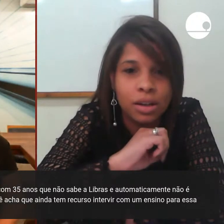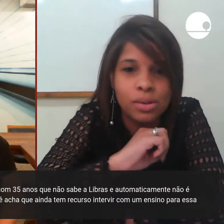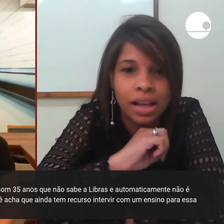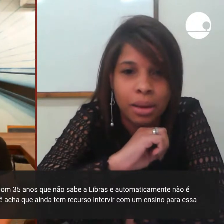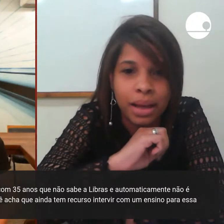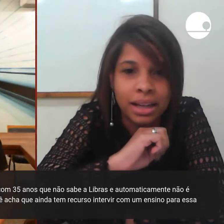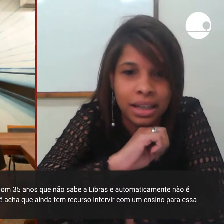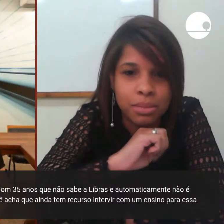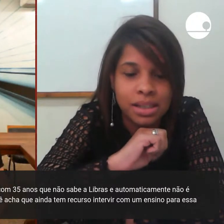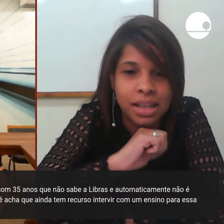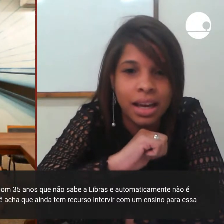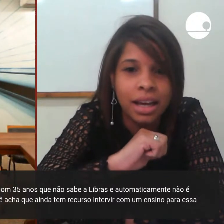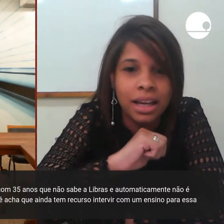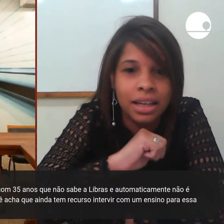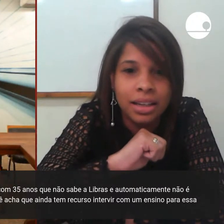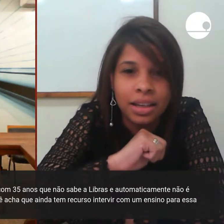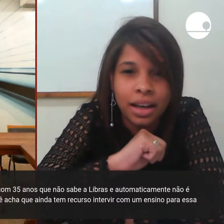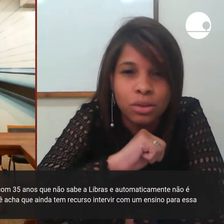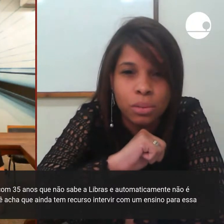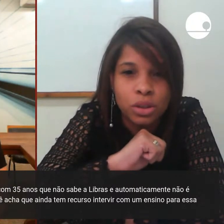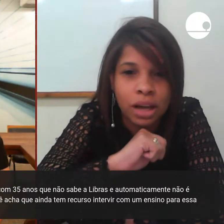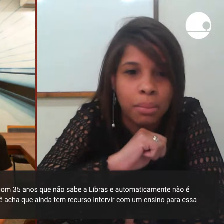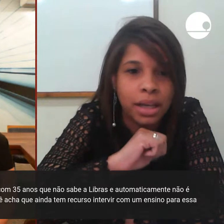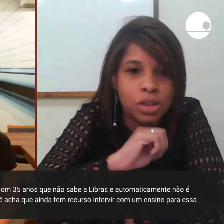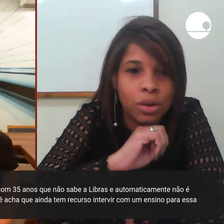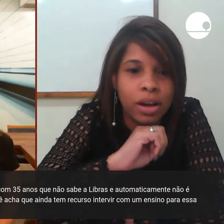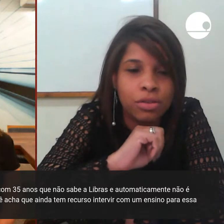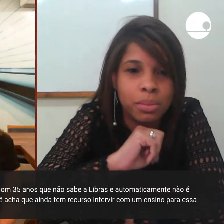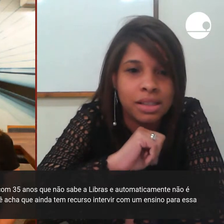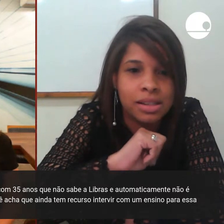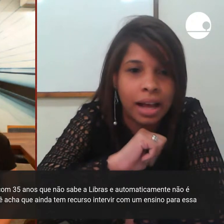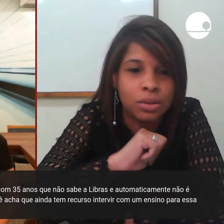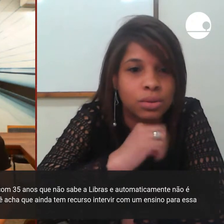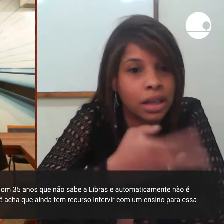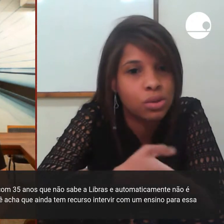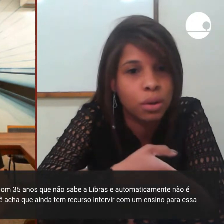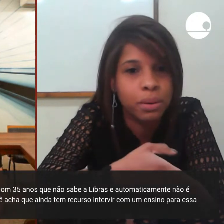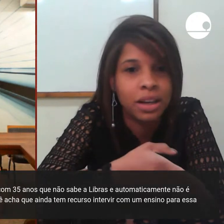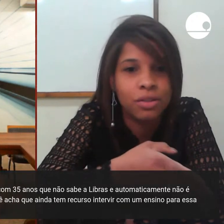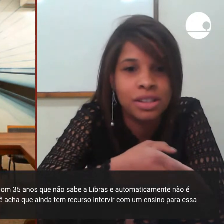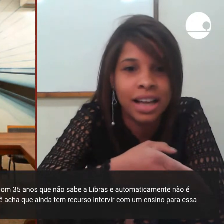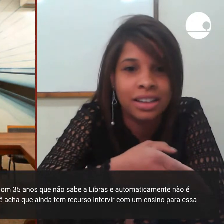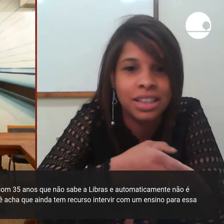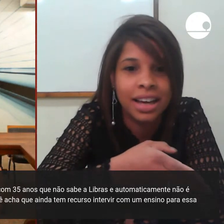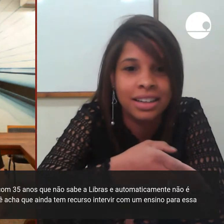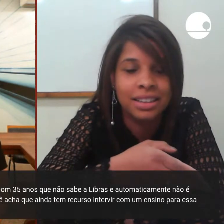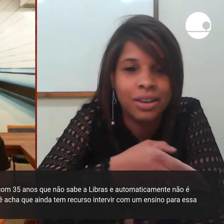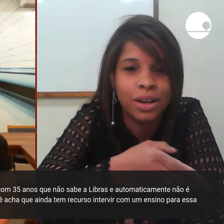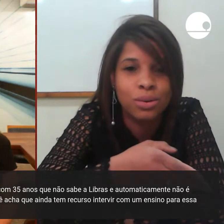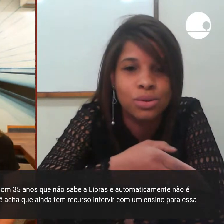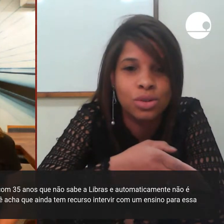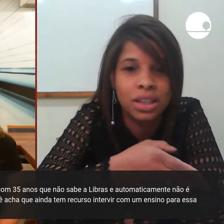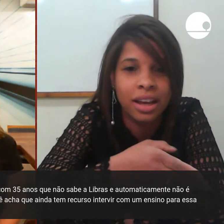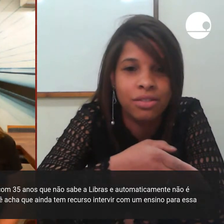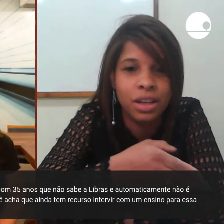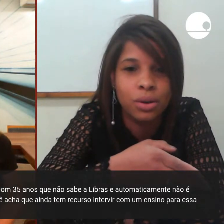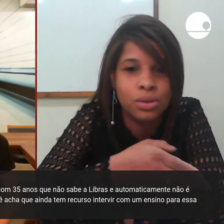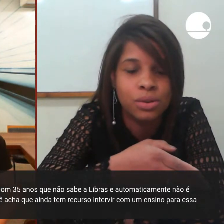não sabe a Libras e automaticamente não é alfabetizado na sua opinião você acha que ainda tem recurso de intervir com o seu